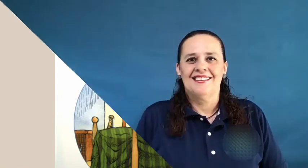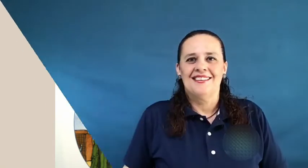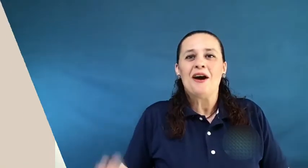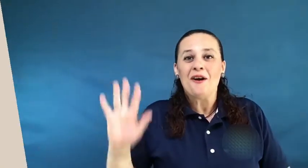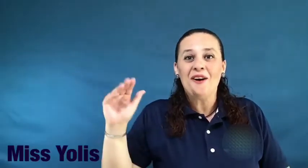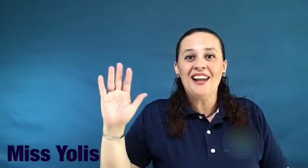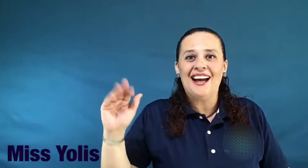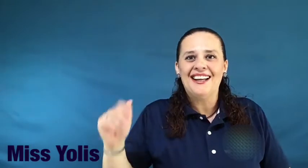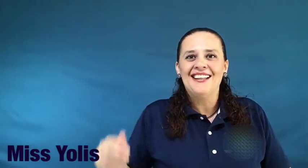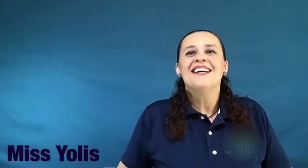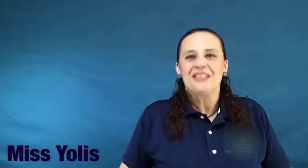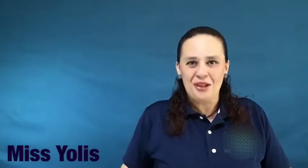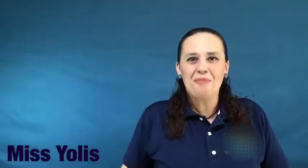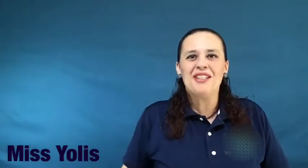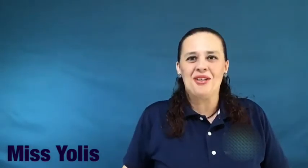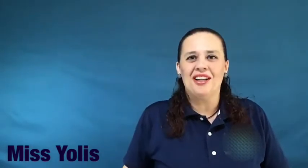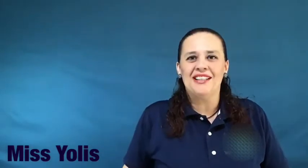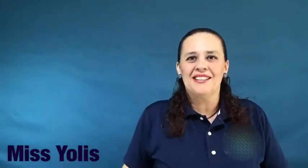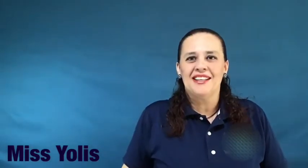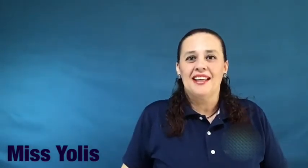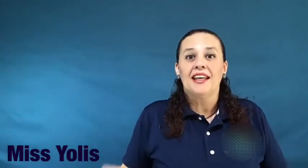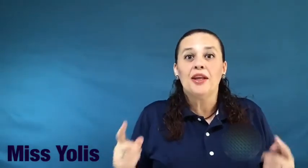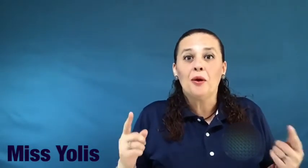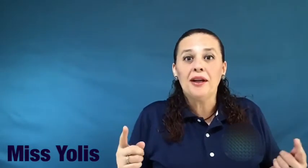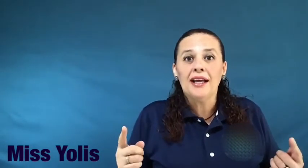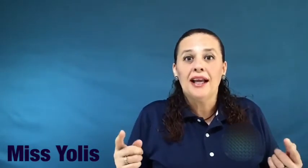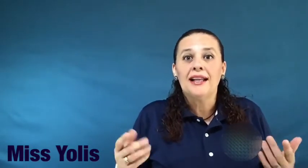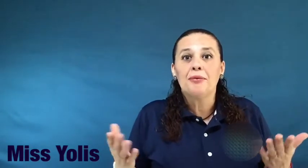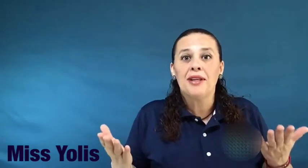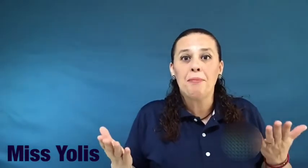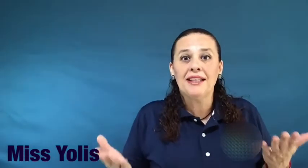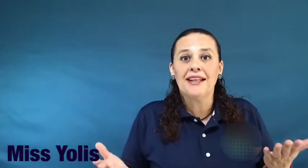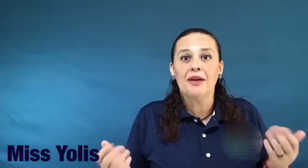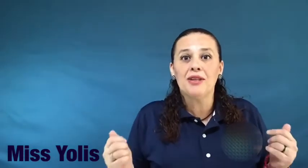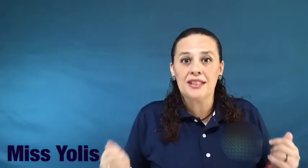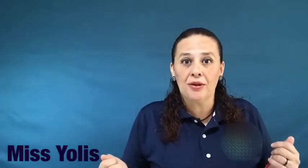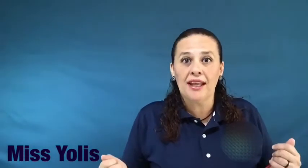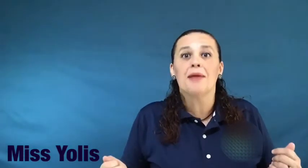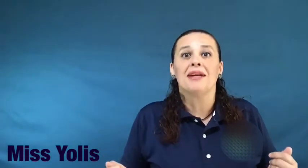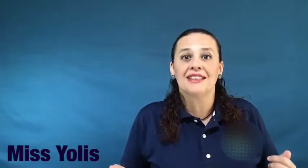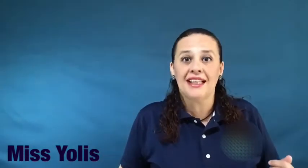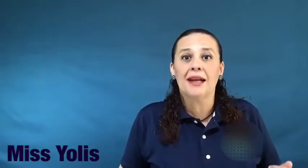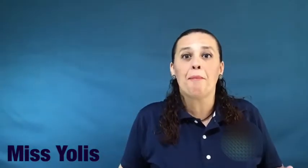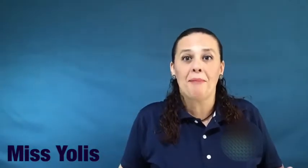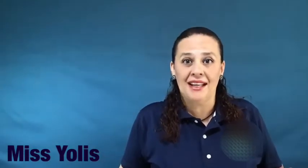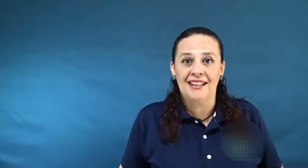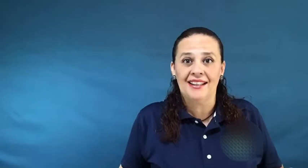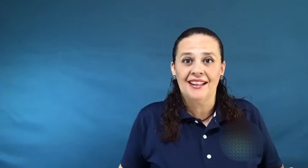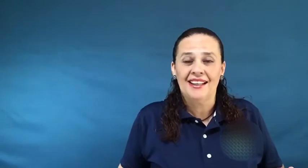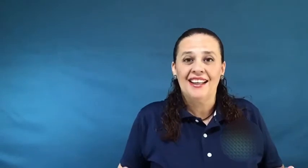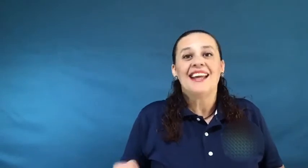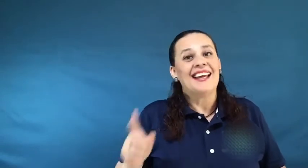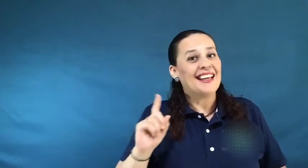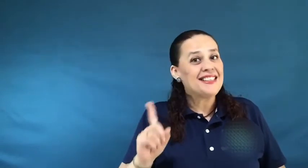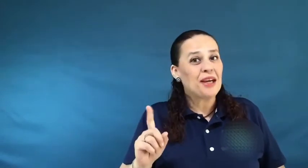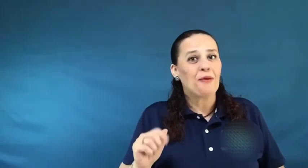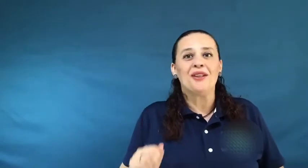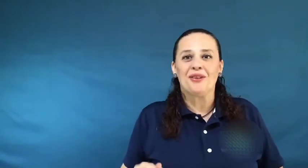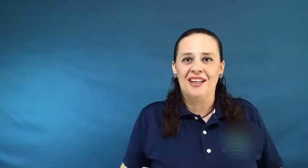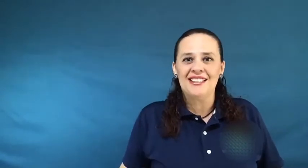¡Hola! Soy Miss Yolis y hoy les voy a platicar una historia de Mercer Mayer. Este cuento es,